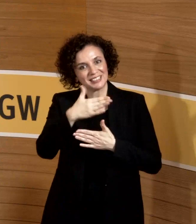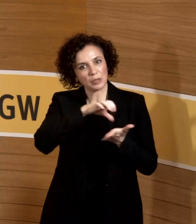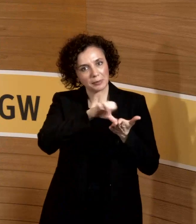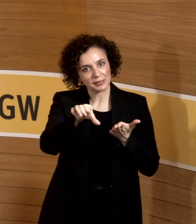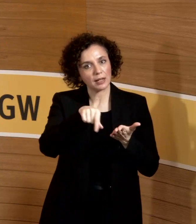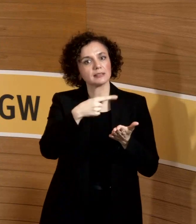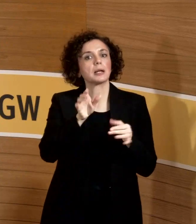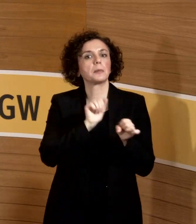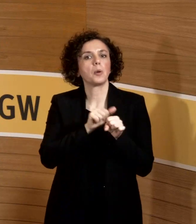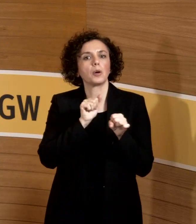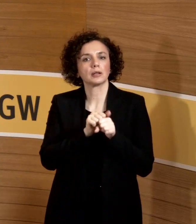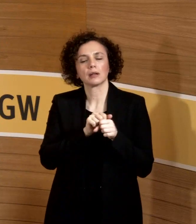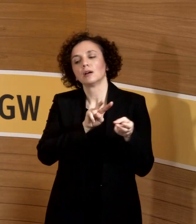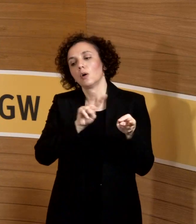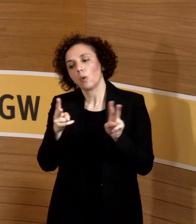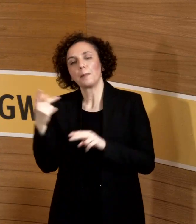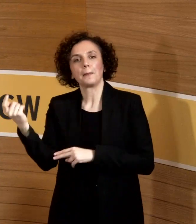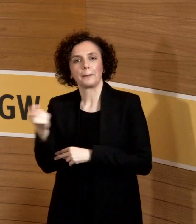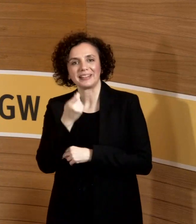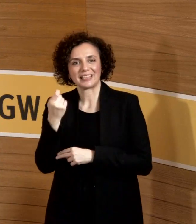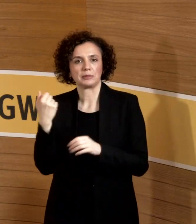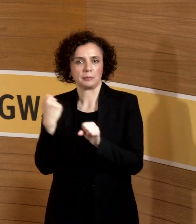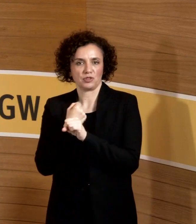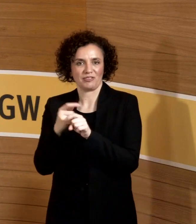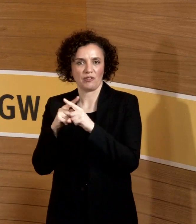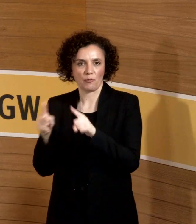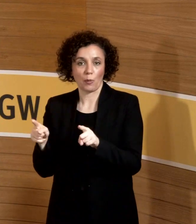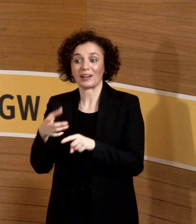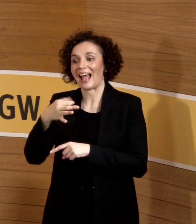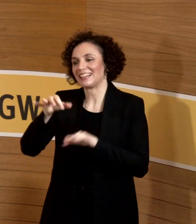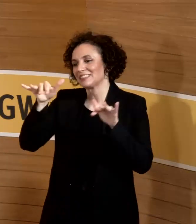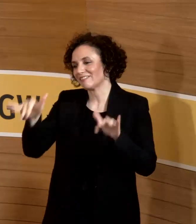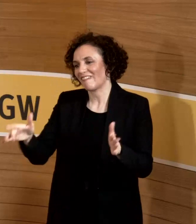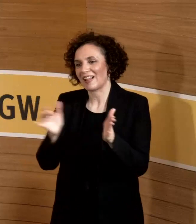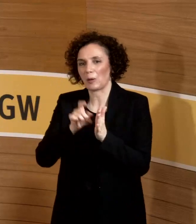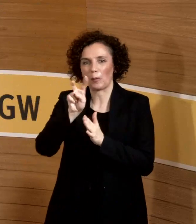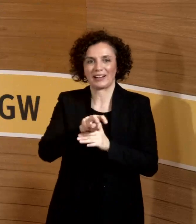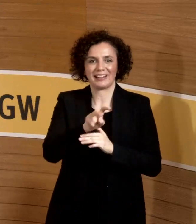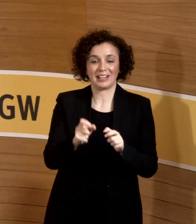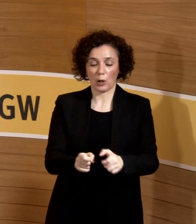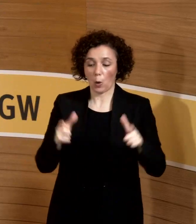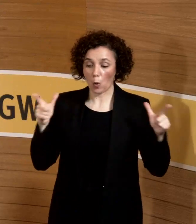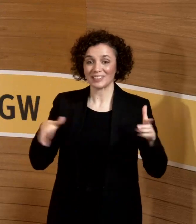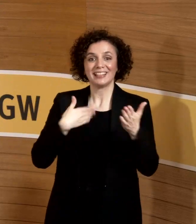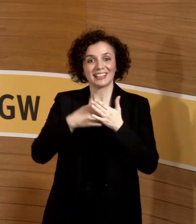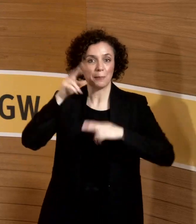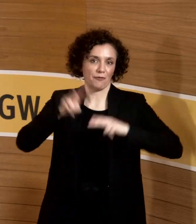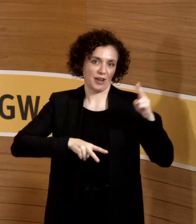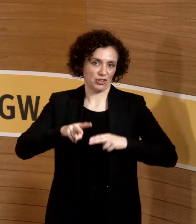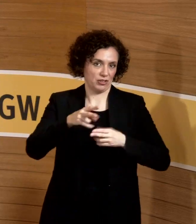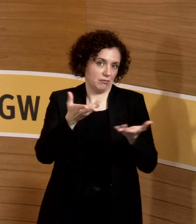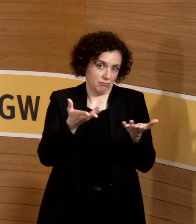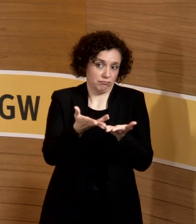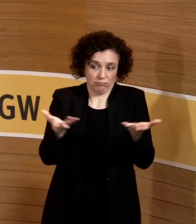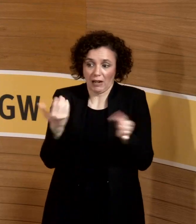betriebliche Beschäftigungsverbot. Das sollten Einzelfälle sein. Wir sind ein großes Klinikum und finden viel. Aber es ist durchaus auch mal möglich. Unsere